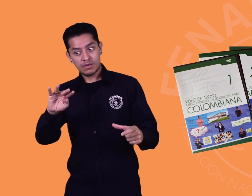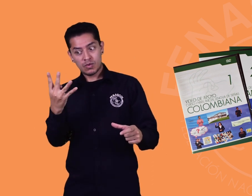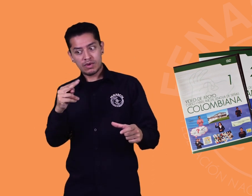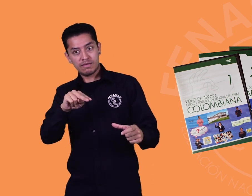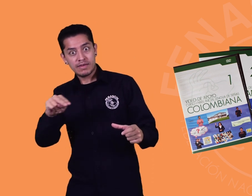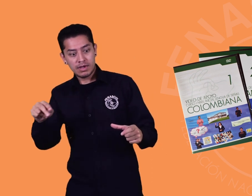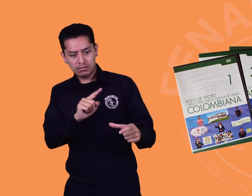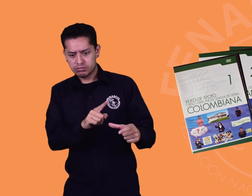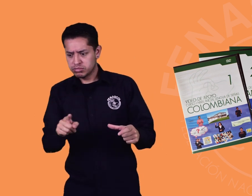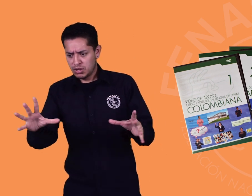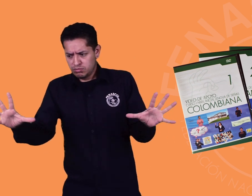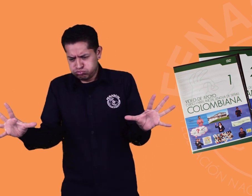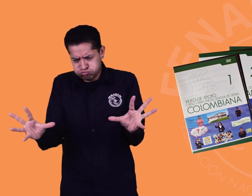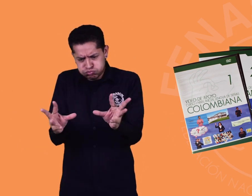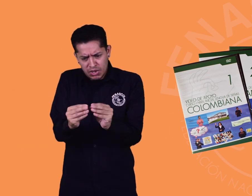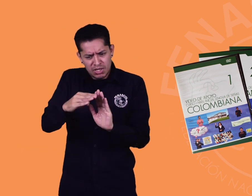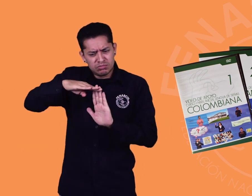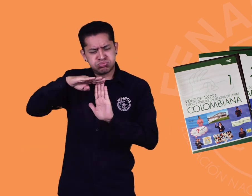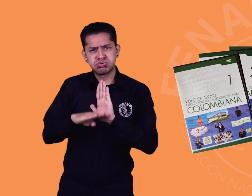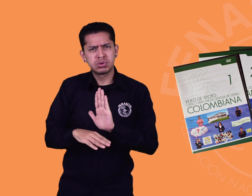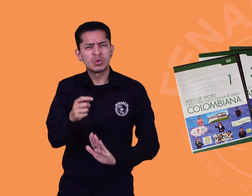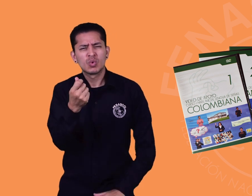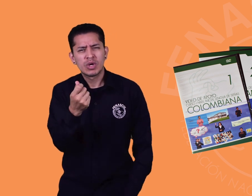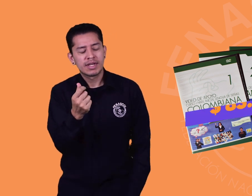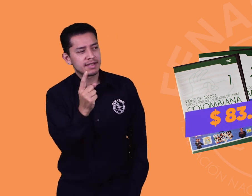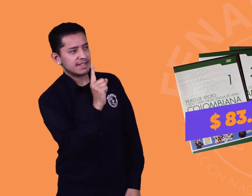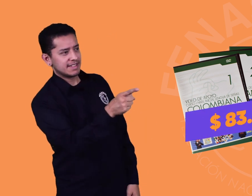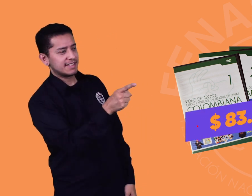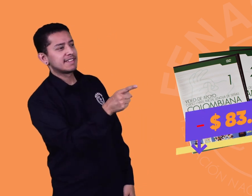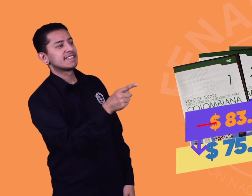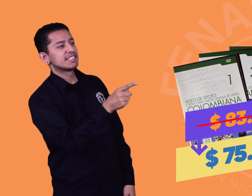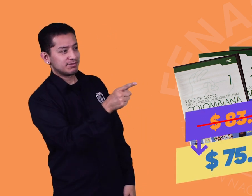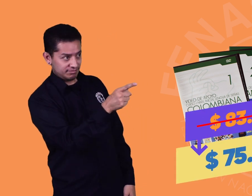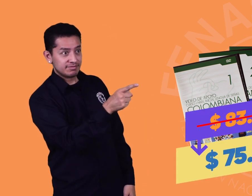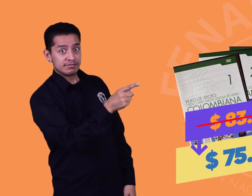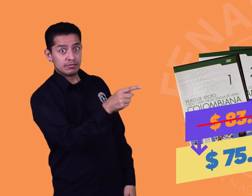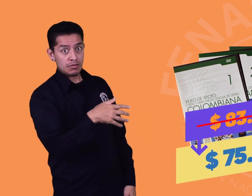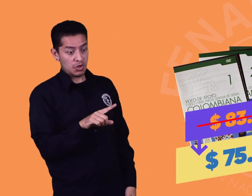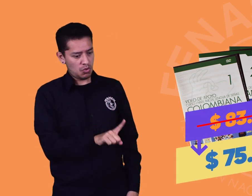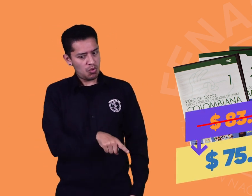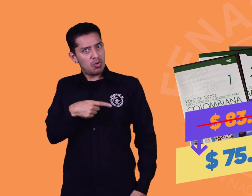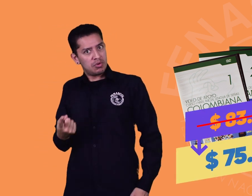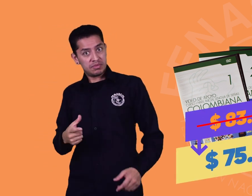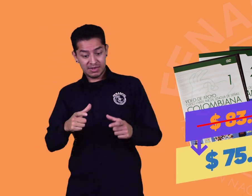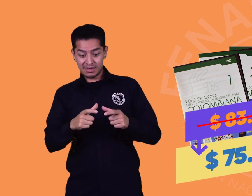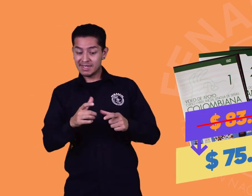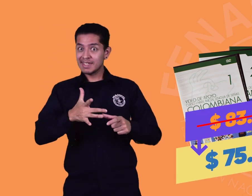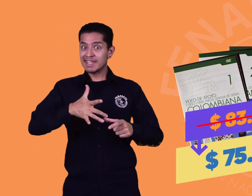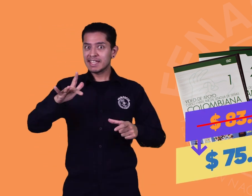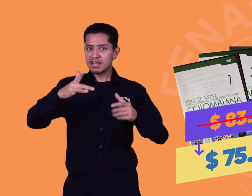del nivel 1 al 4, con el descuento, te valdrá tan solo 75 mil 200. Ahora, si compras el DVD sobre